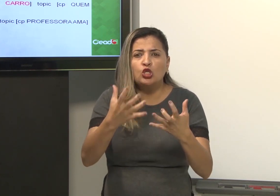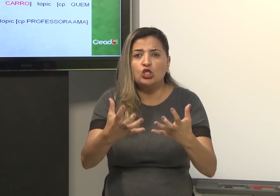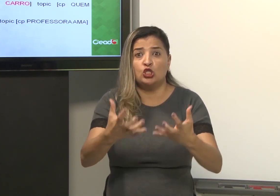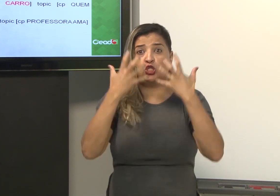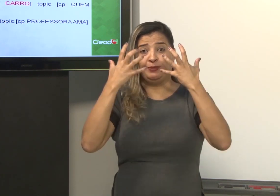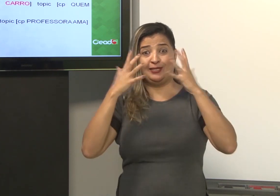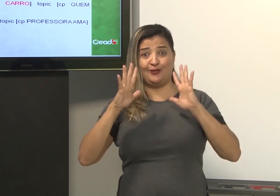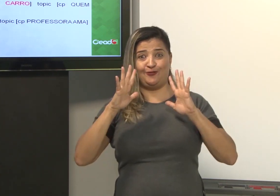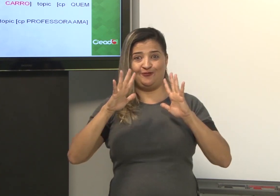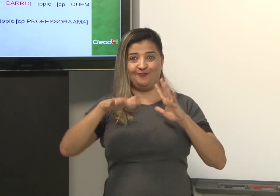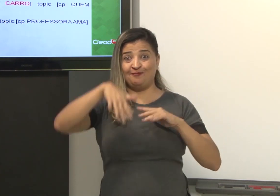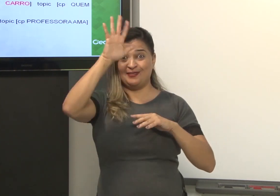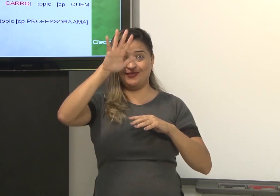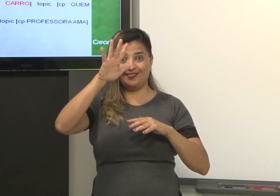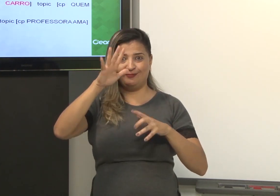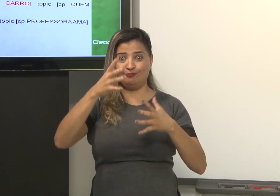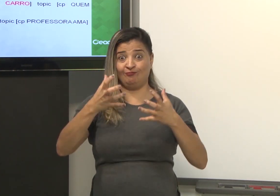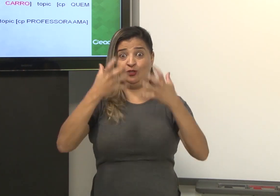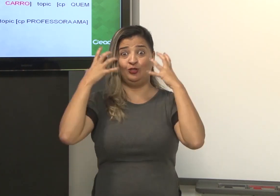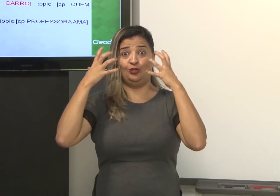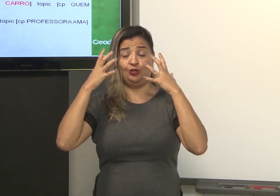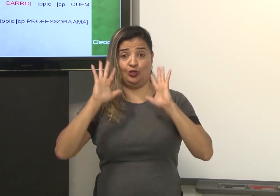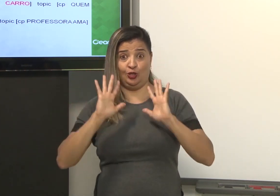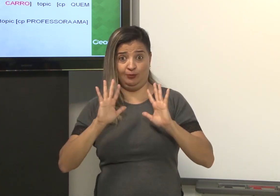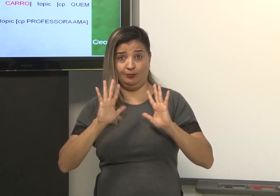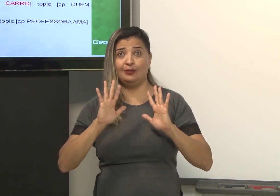se estivesse dando mais um estímulo.